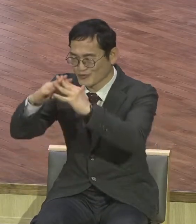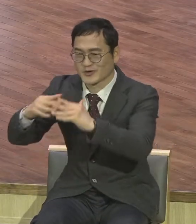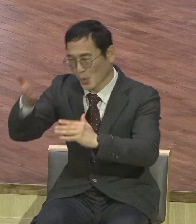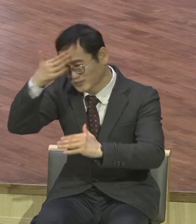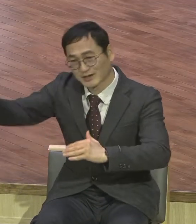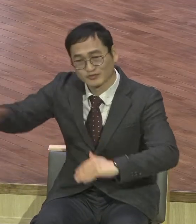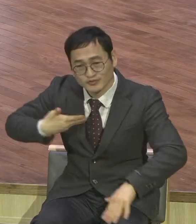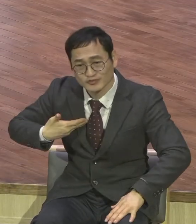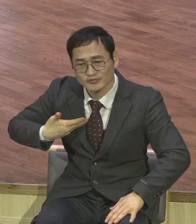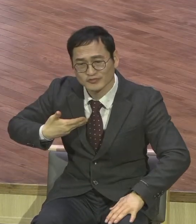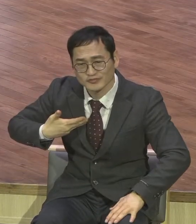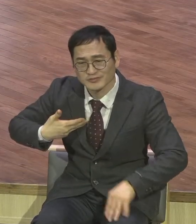힘들었어